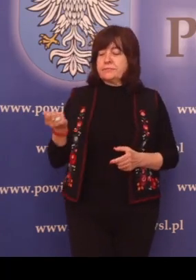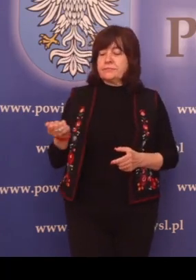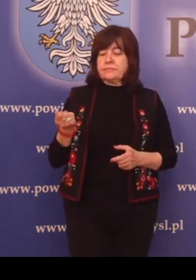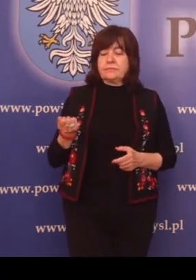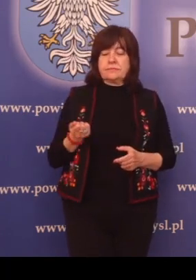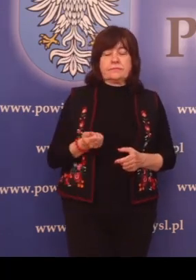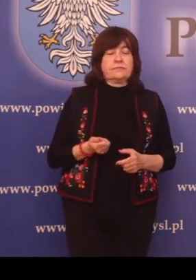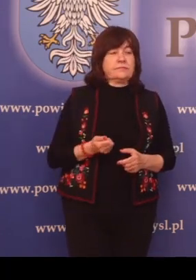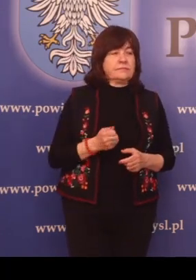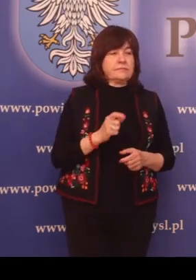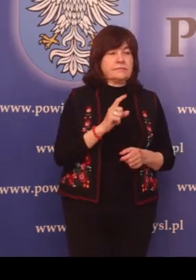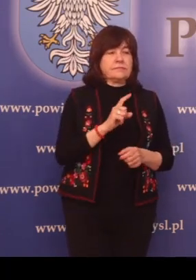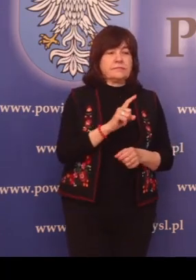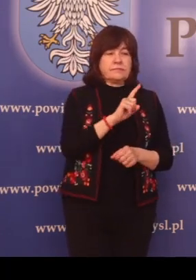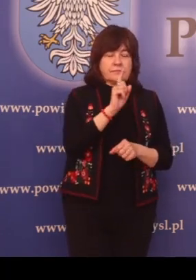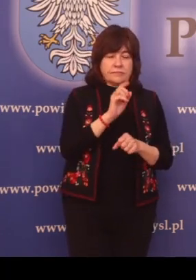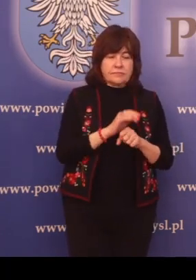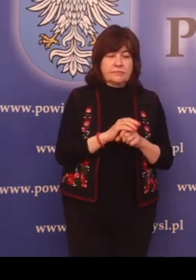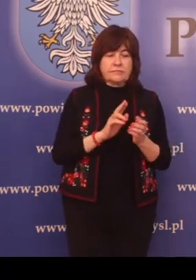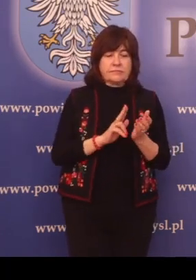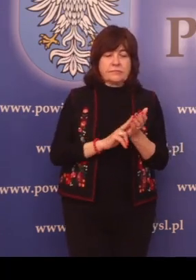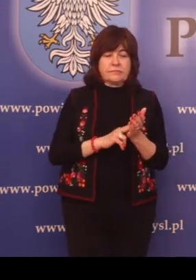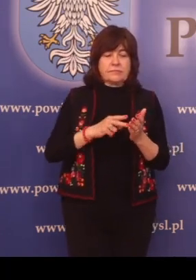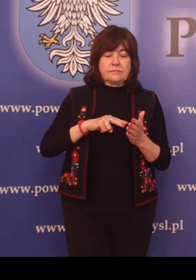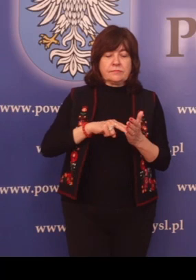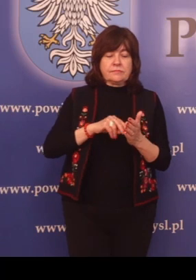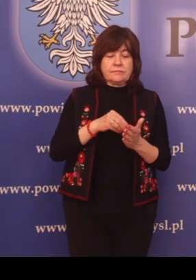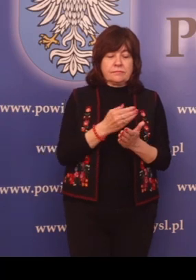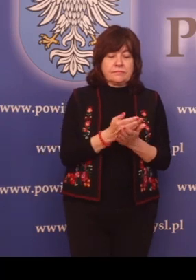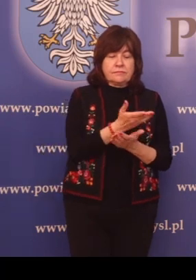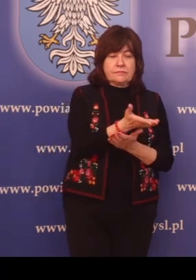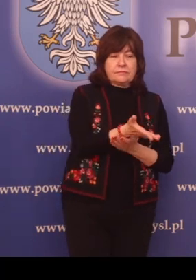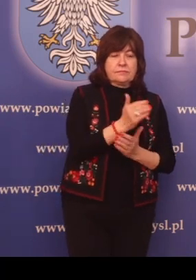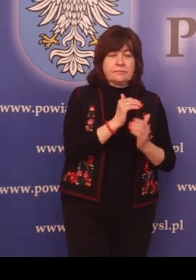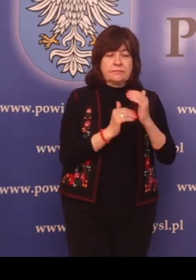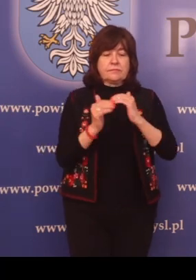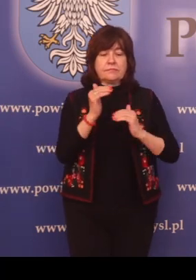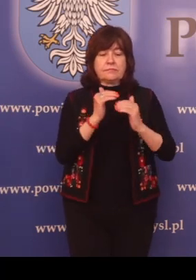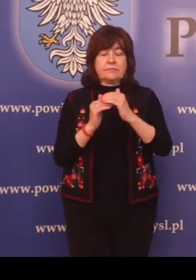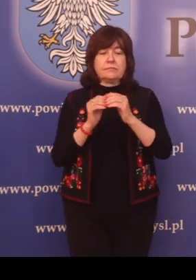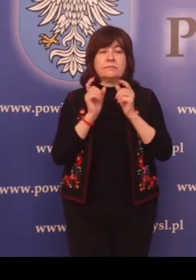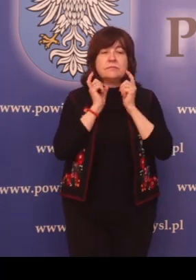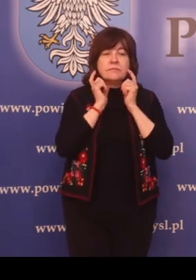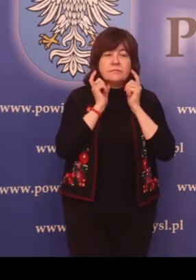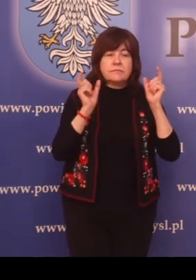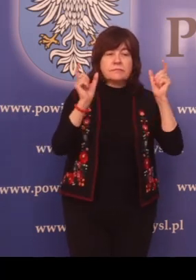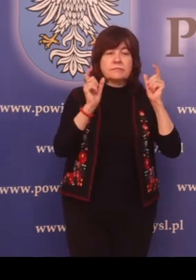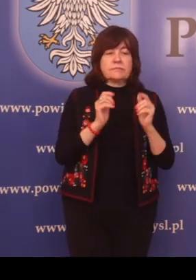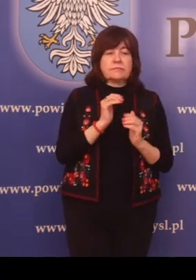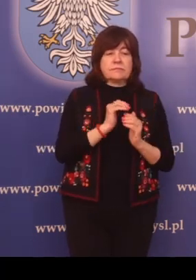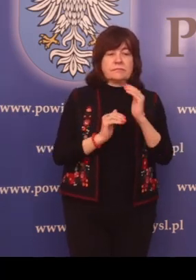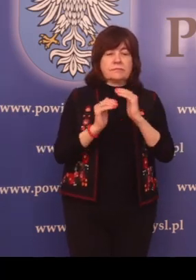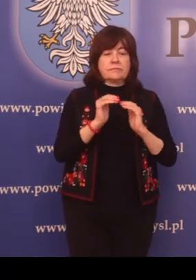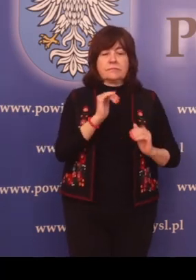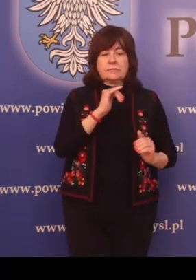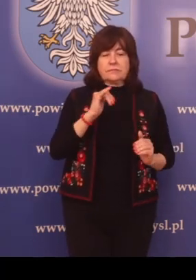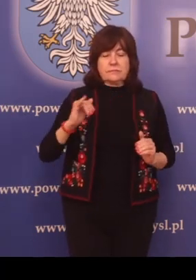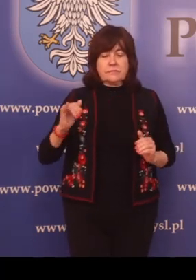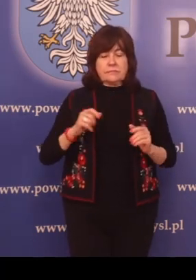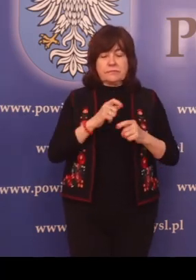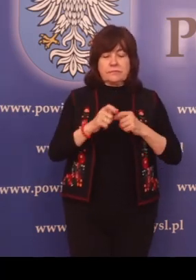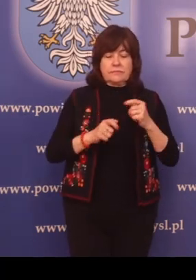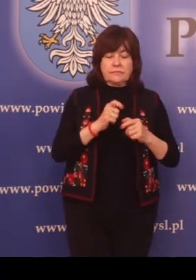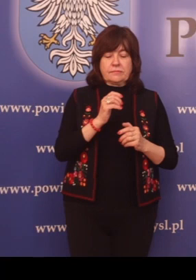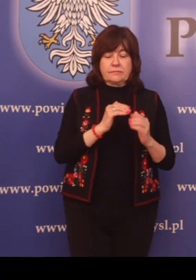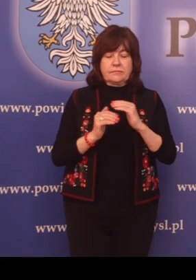Zatwierdzanie projektu budowlanego. Zgłoszenie budowy lub wykonania innych robót